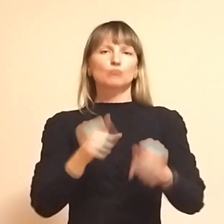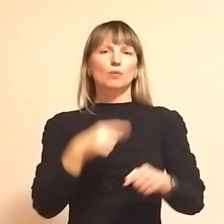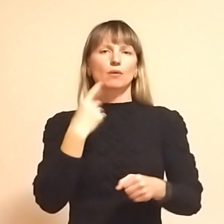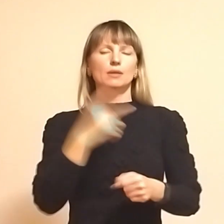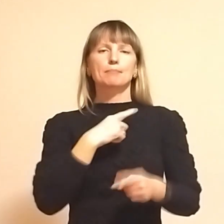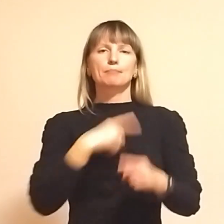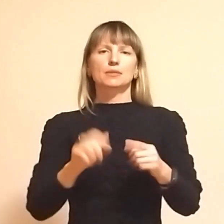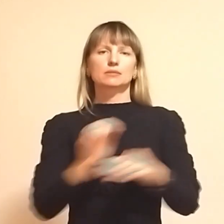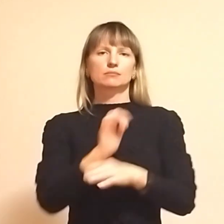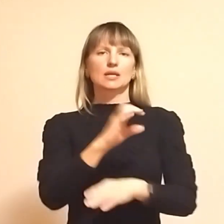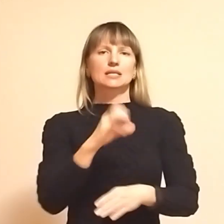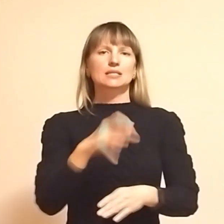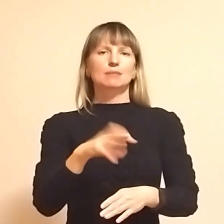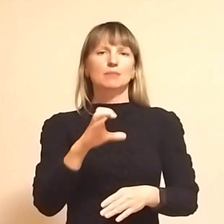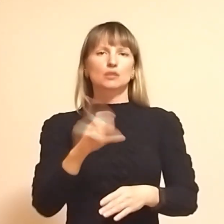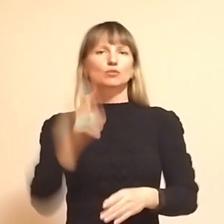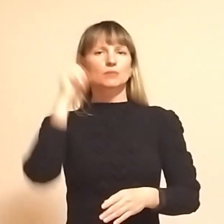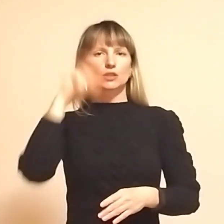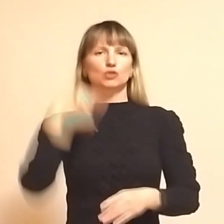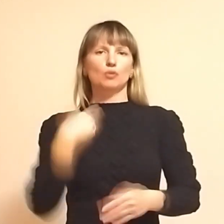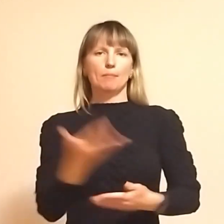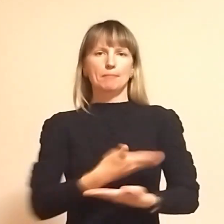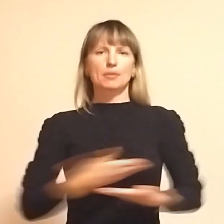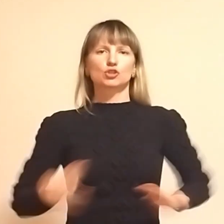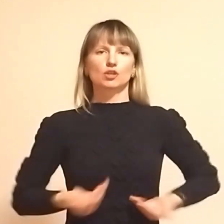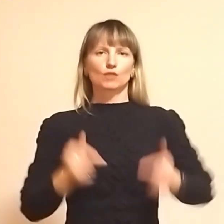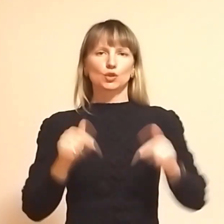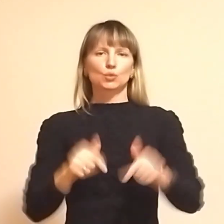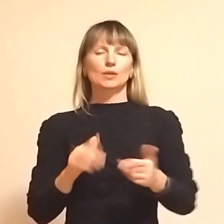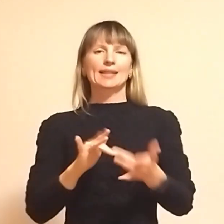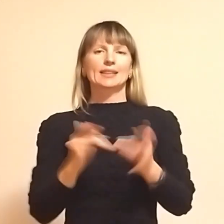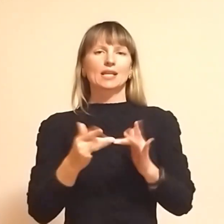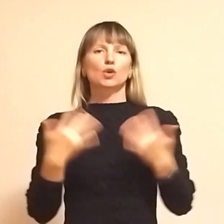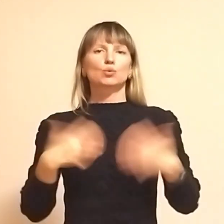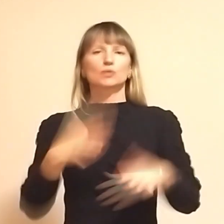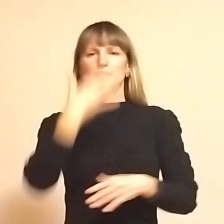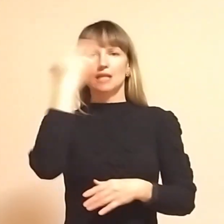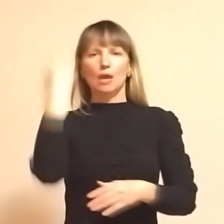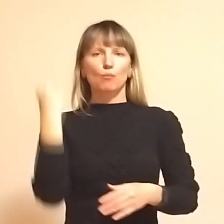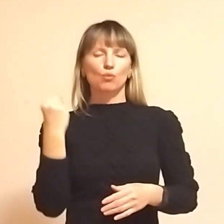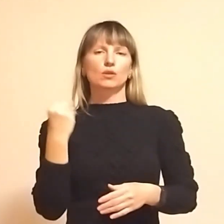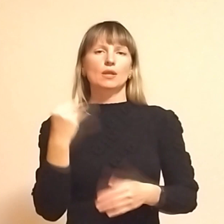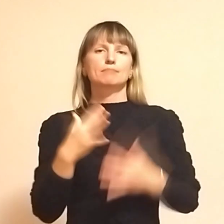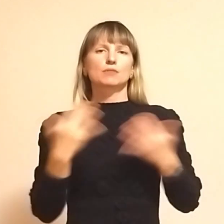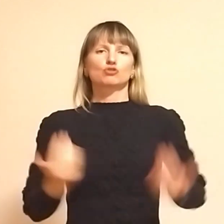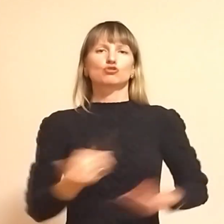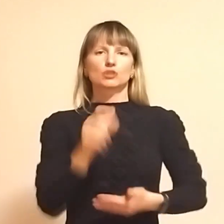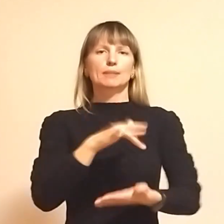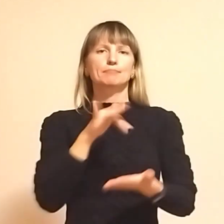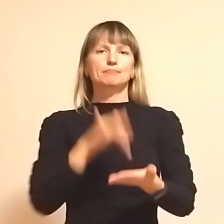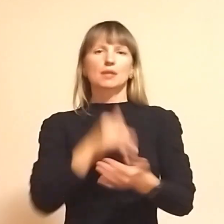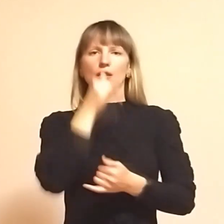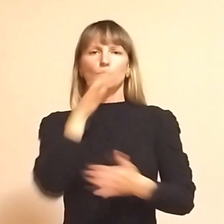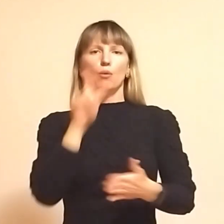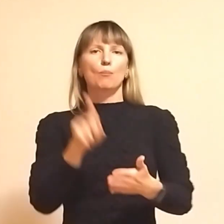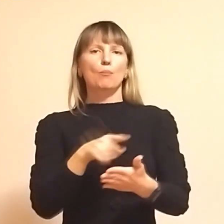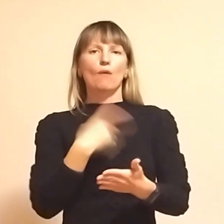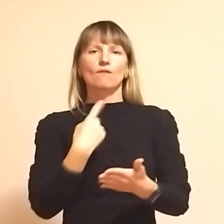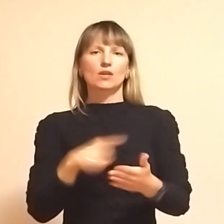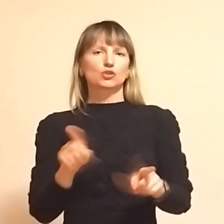Швидко відсилаю есемески, аби знали, що ми живі тут. Інтернет уже і забула. Більшість жителів міста не можуть повірити, що